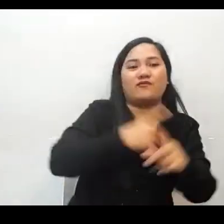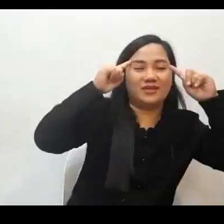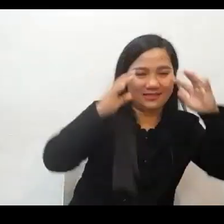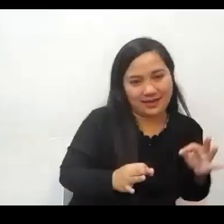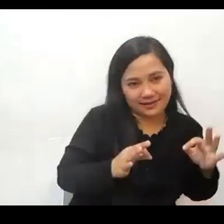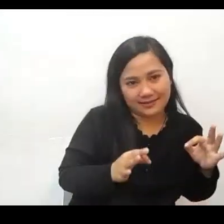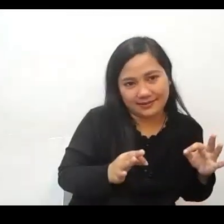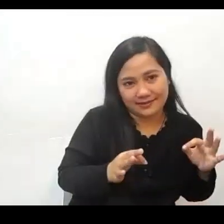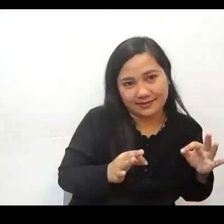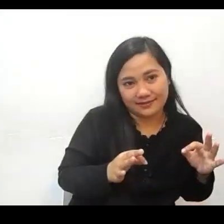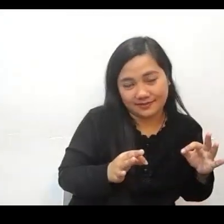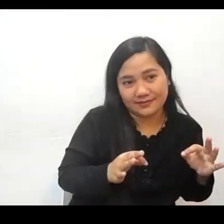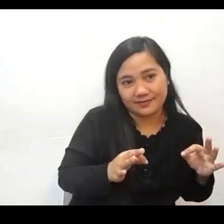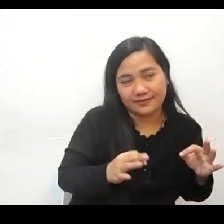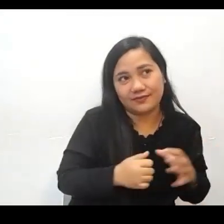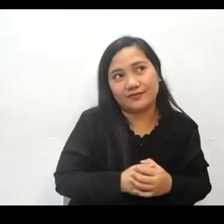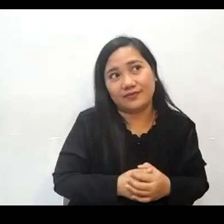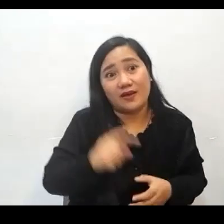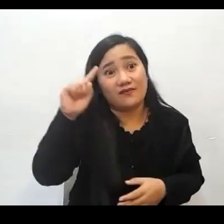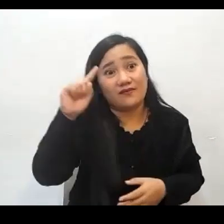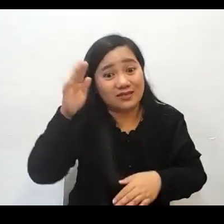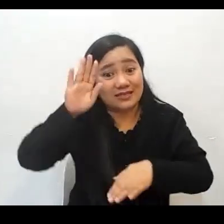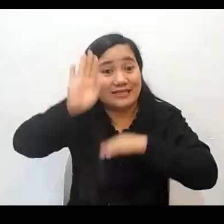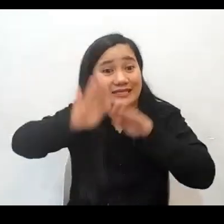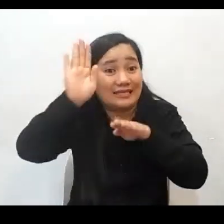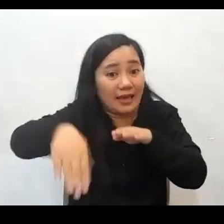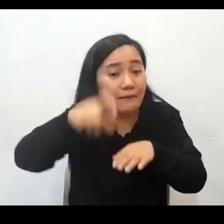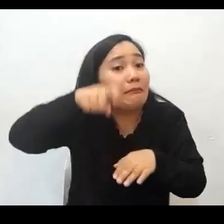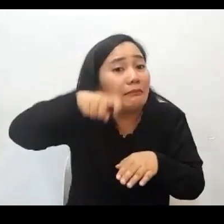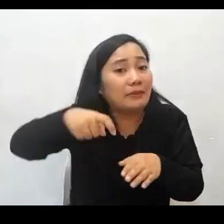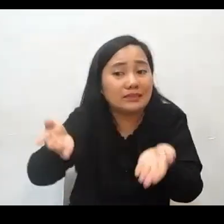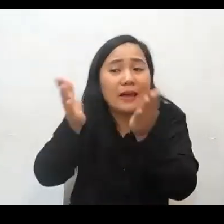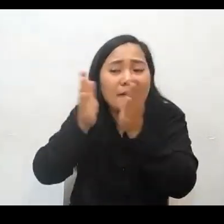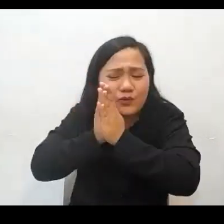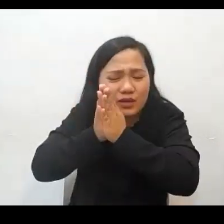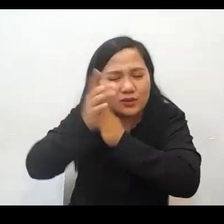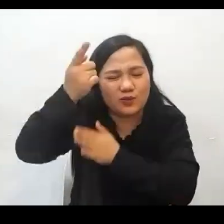kaya una sa lahat kailangan muna nating manalangin sa Diyos para tayo magtanong muna sa Kanya